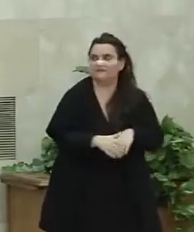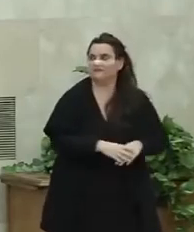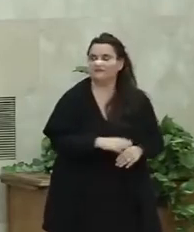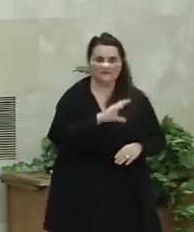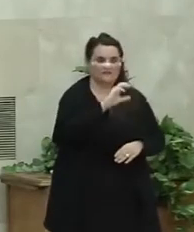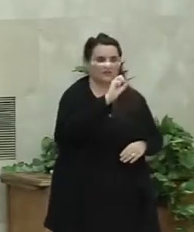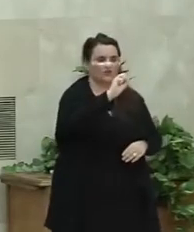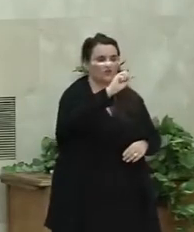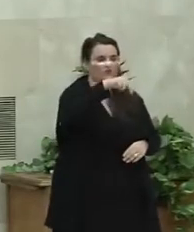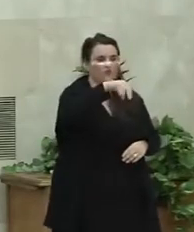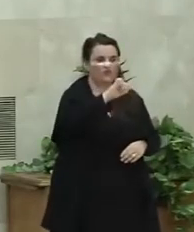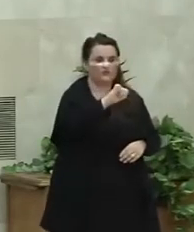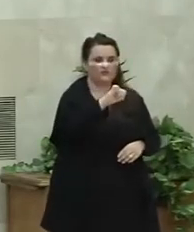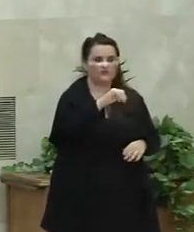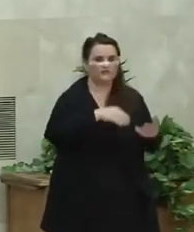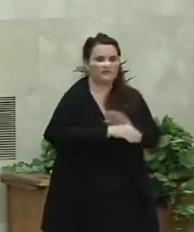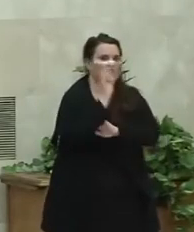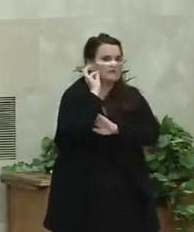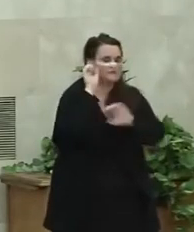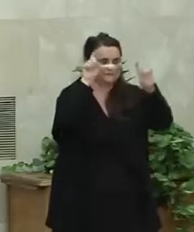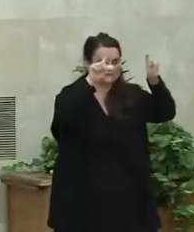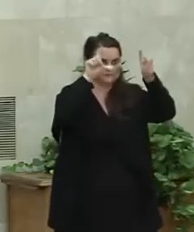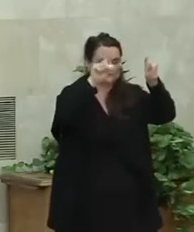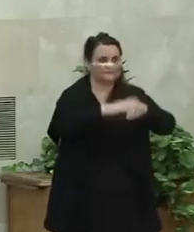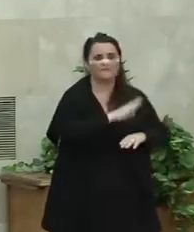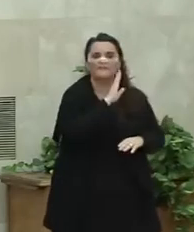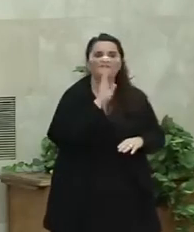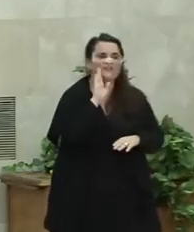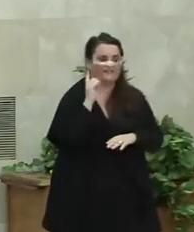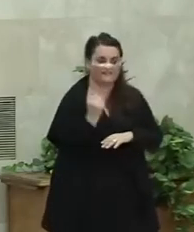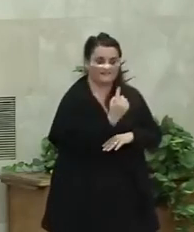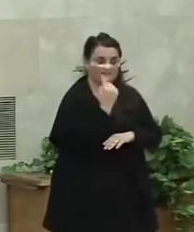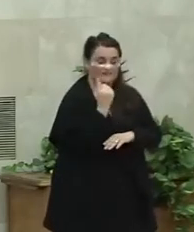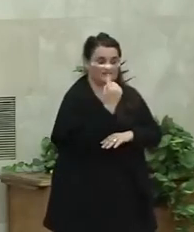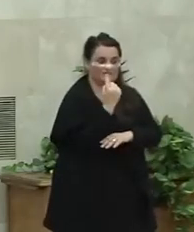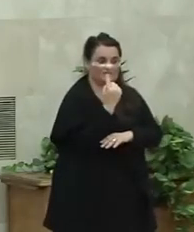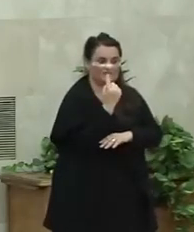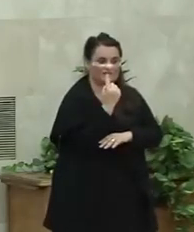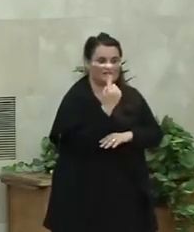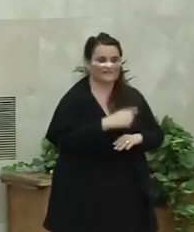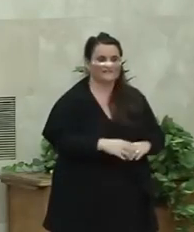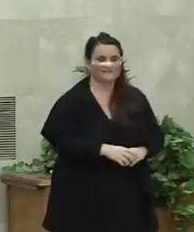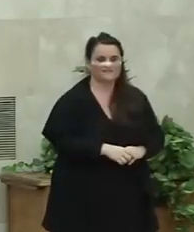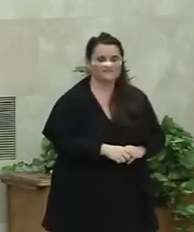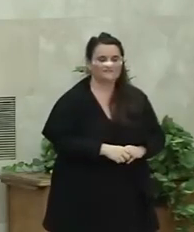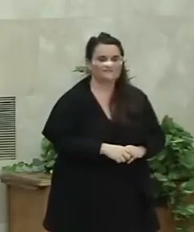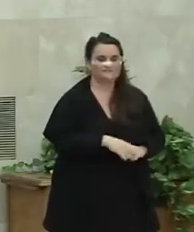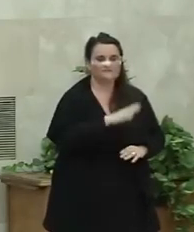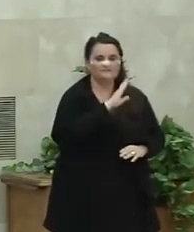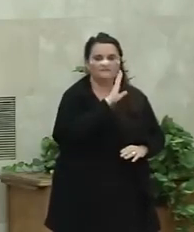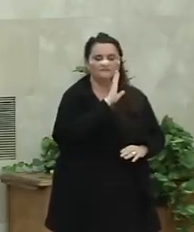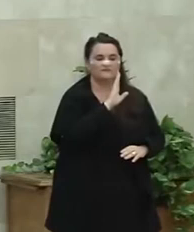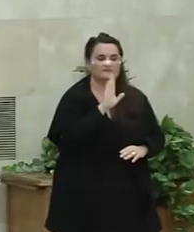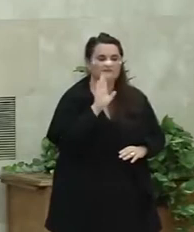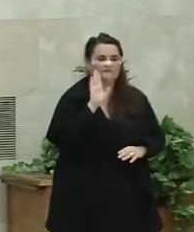Connie es hija de una maestra, madre sola de la que heredó su vocación, madre que